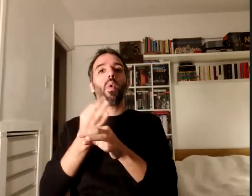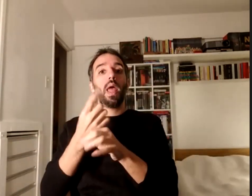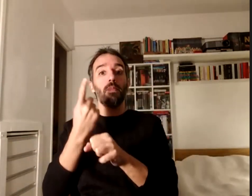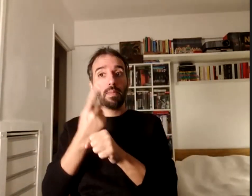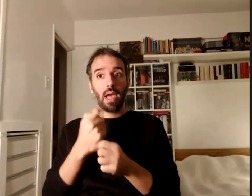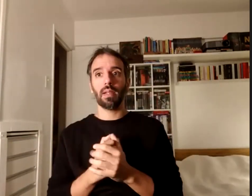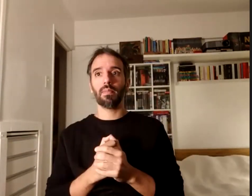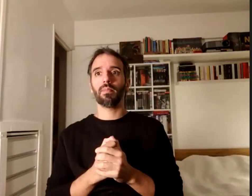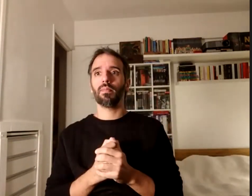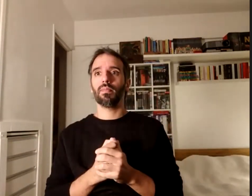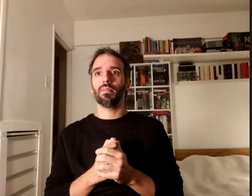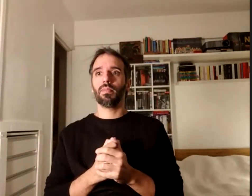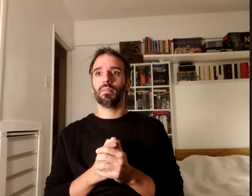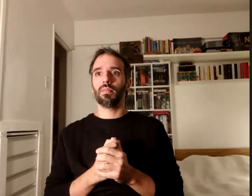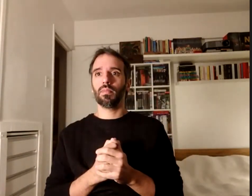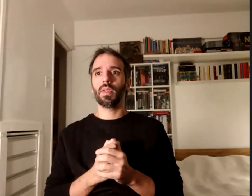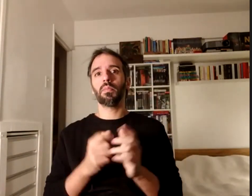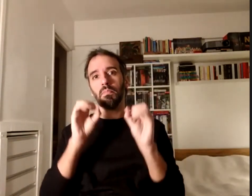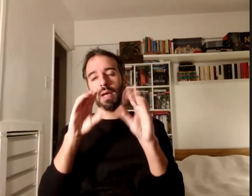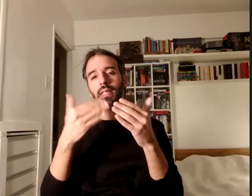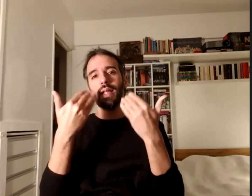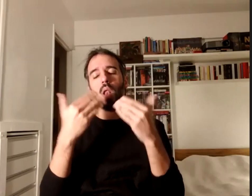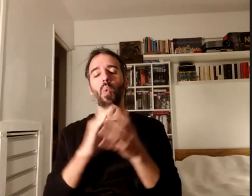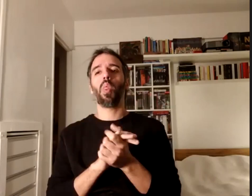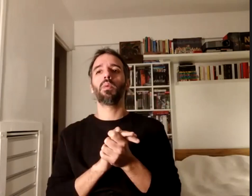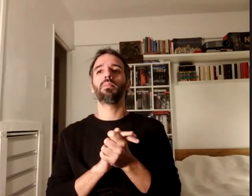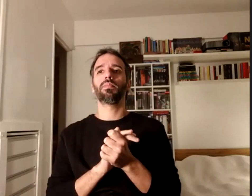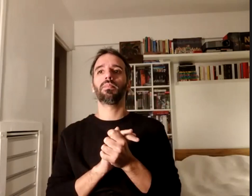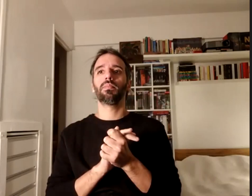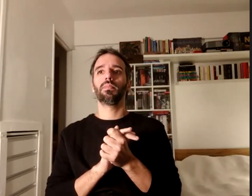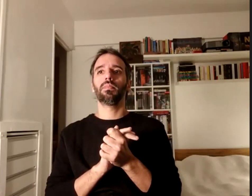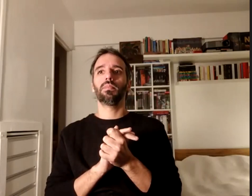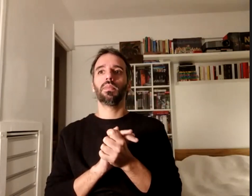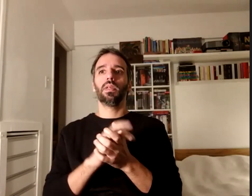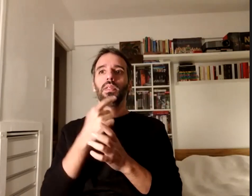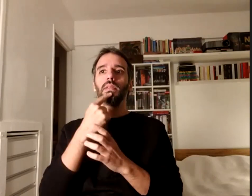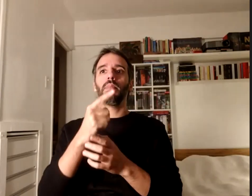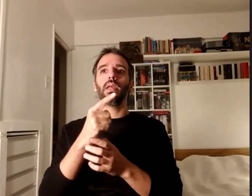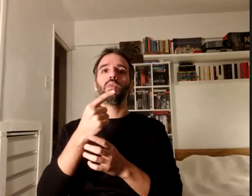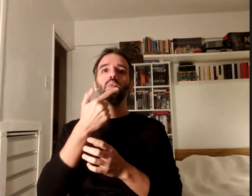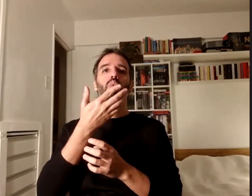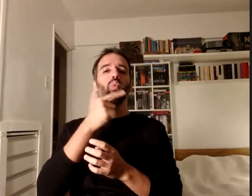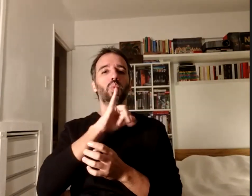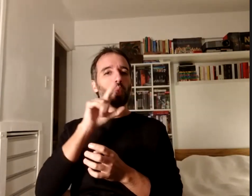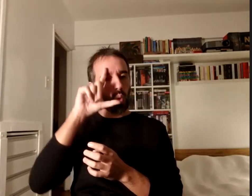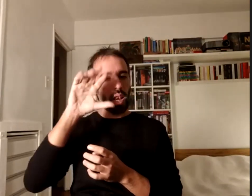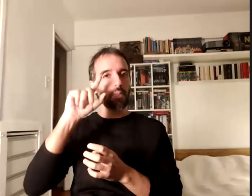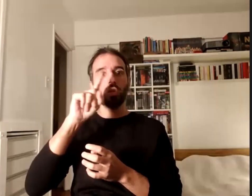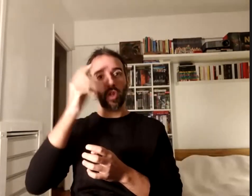manda su saludo Zulema Beltrami dice no se olvide de Susana Underwood sí por